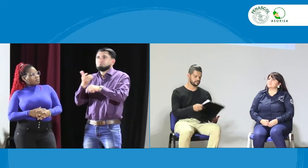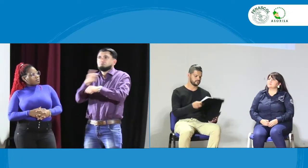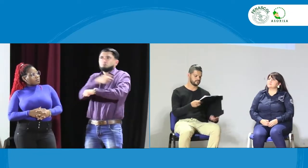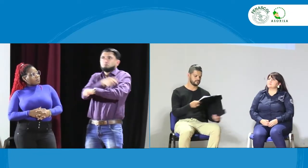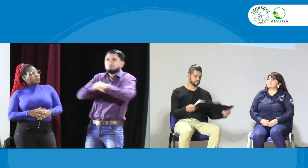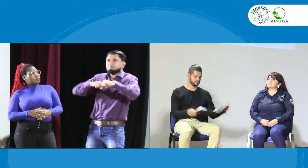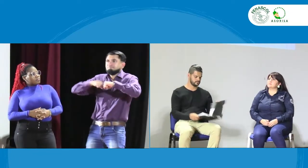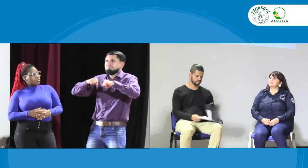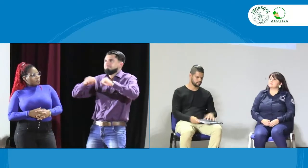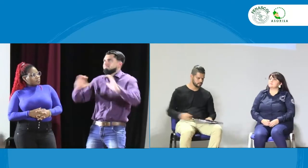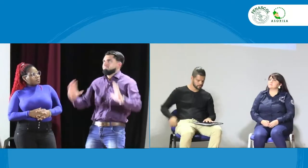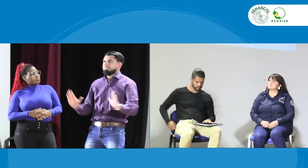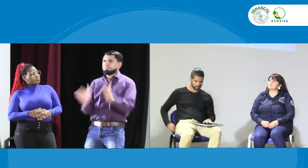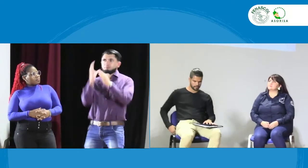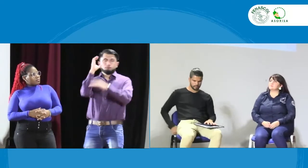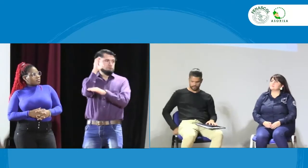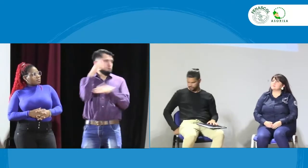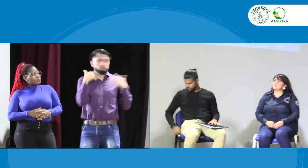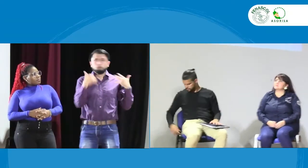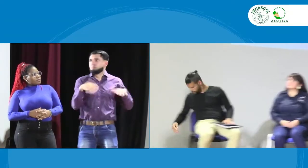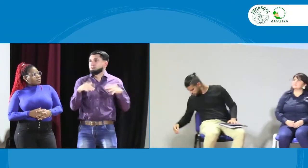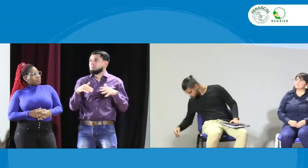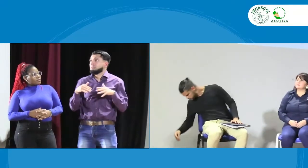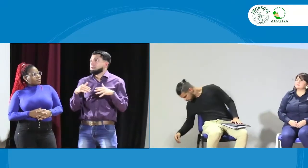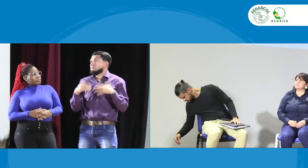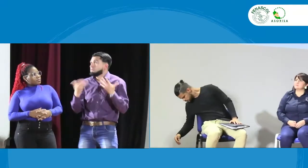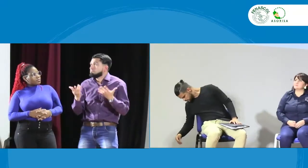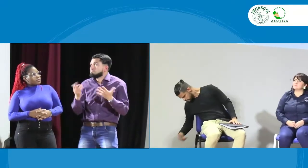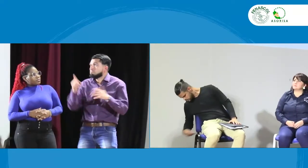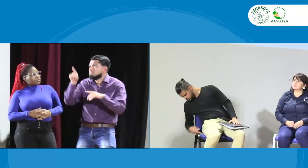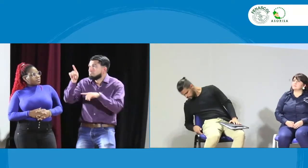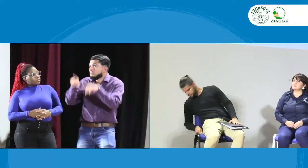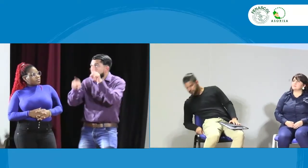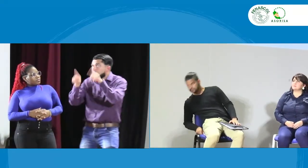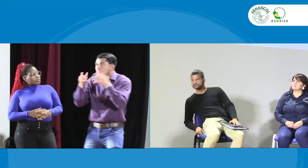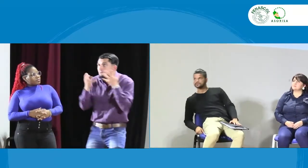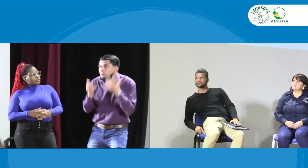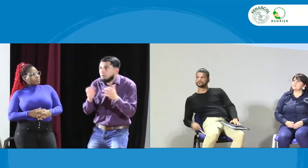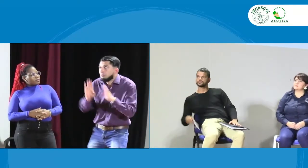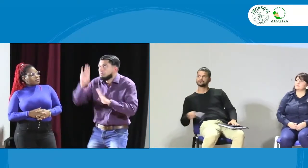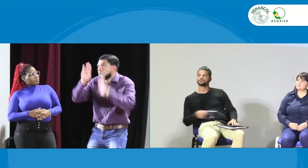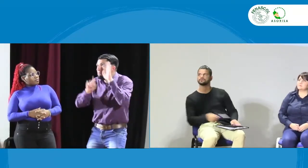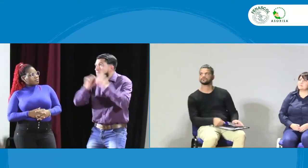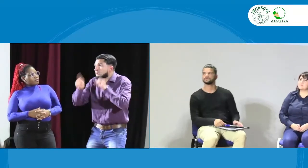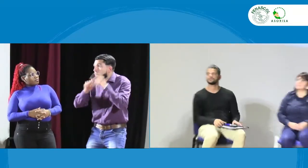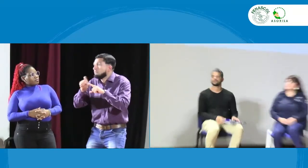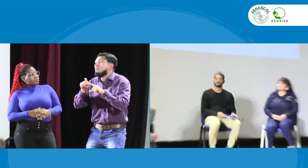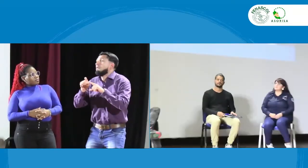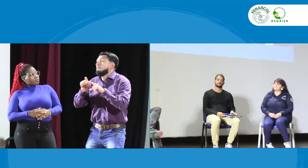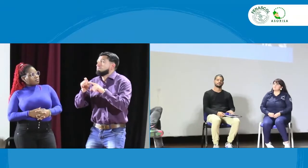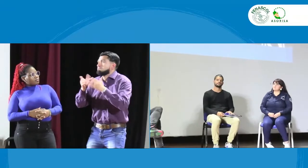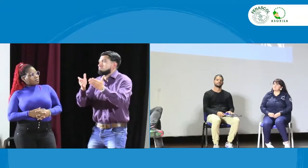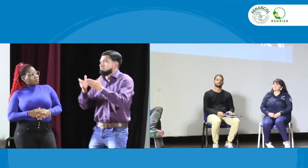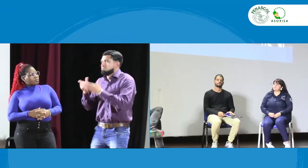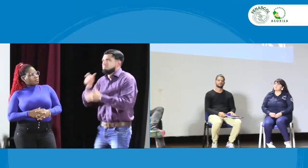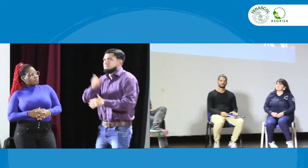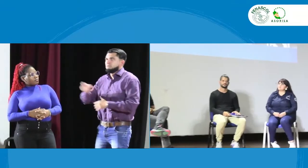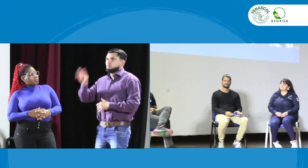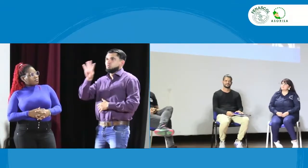asociativo. Lo que se busca es que la juventud allí en las asociaciones también se empodere y también lleve a cabo estas